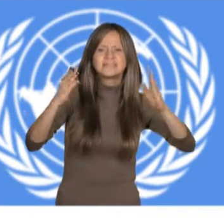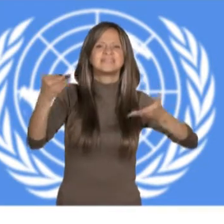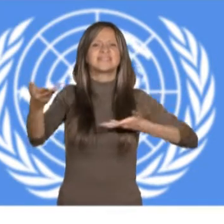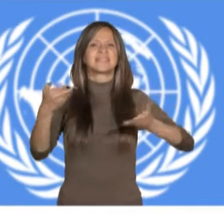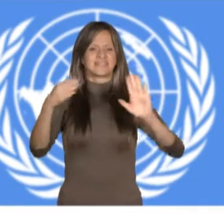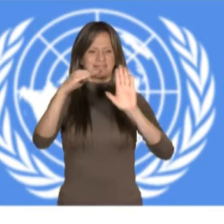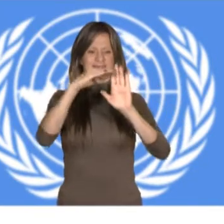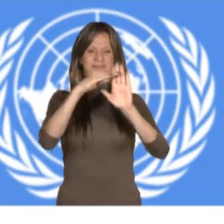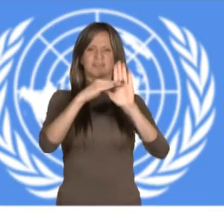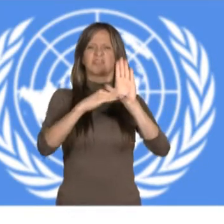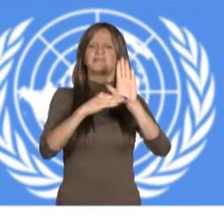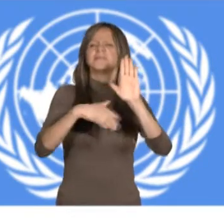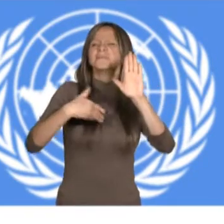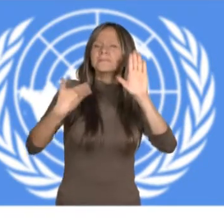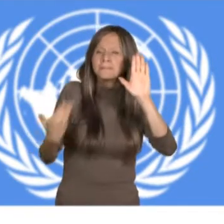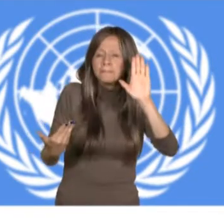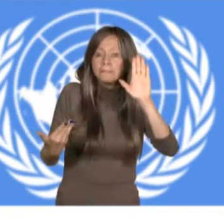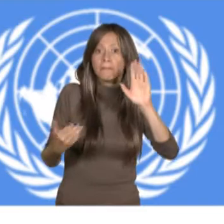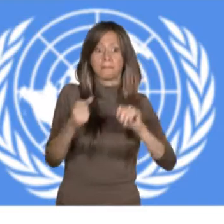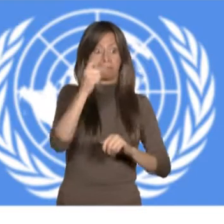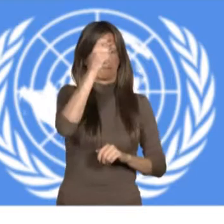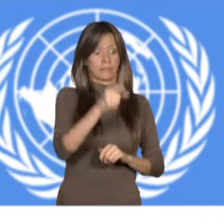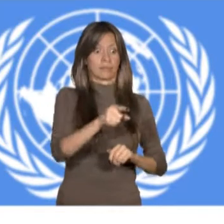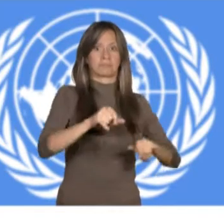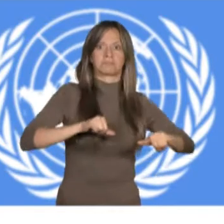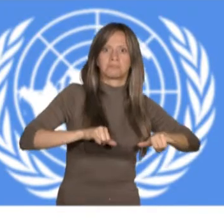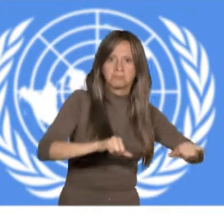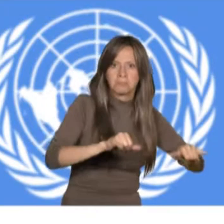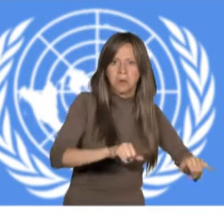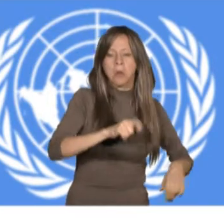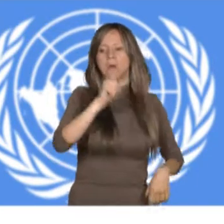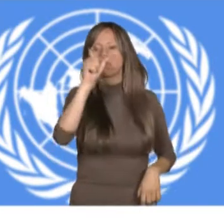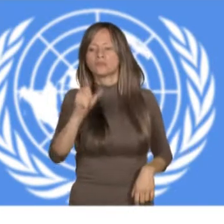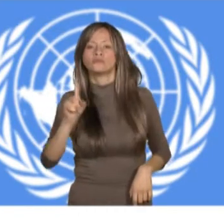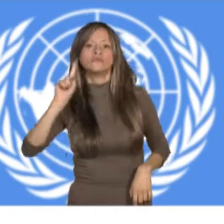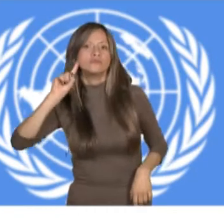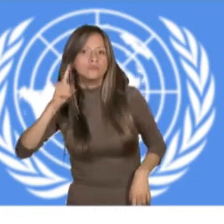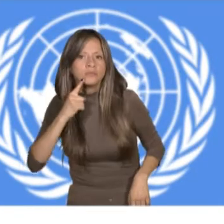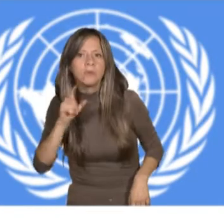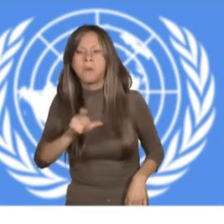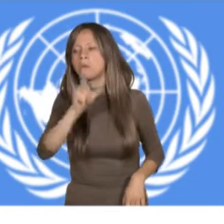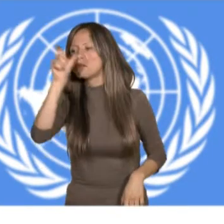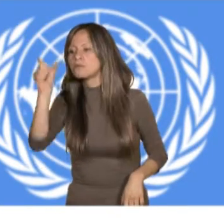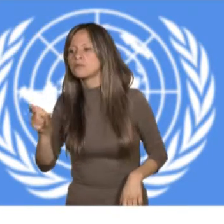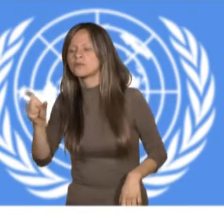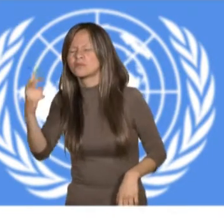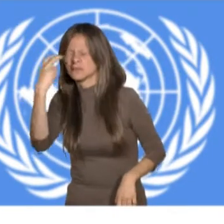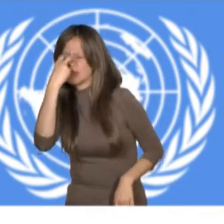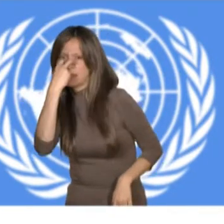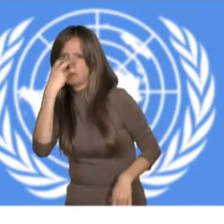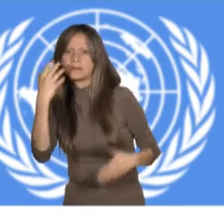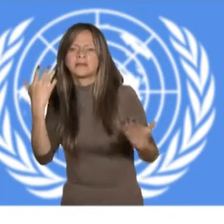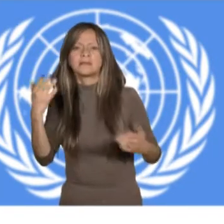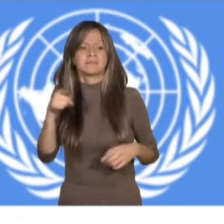B. Apoyen la participación e inclusión en la comunidad y en todos los aspectos de la sociedad, sean